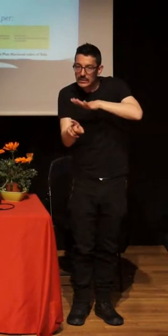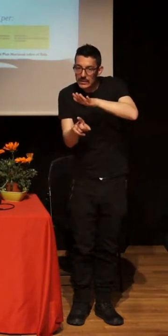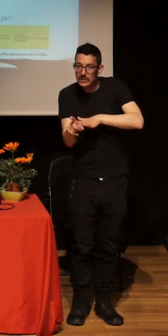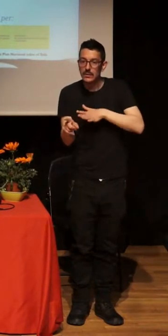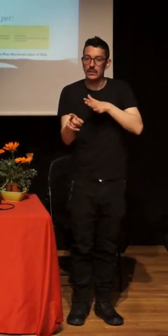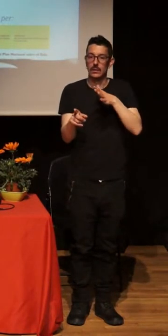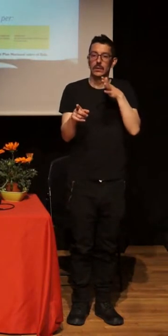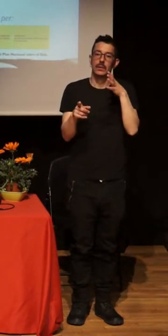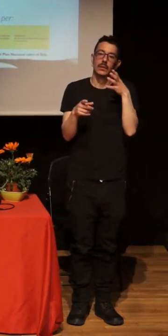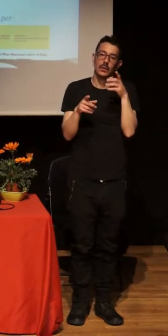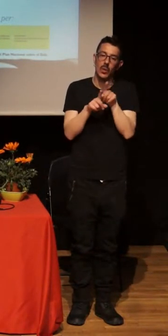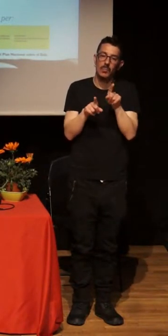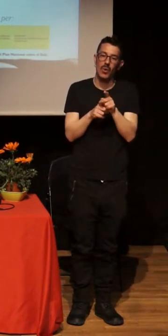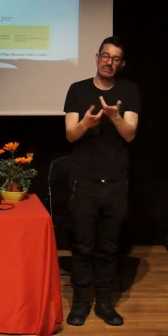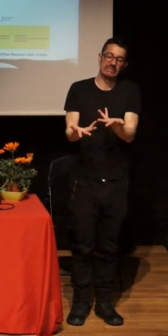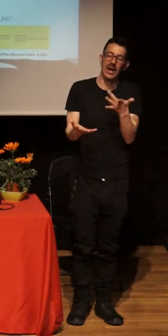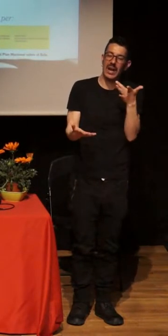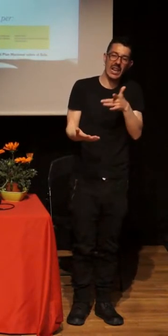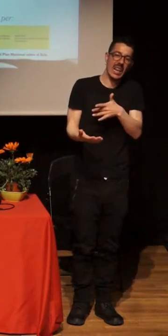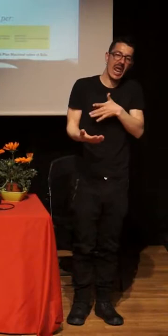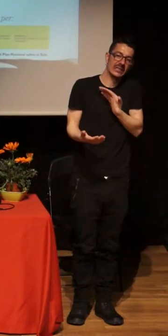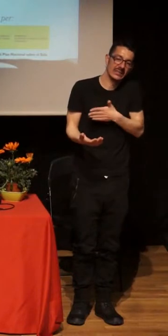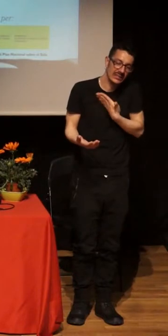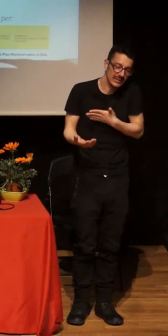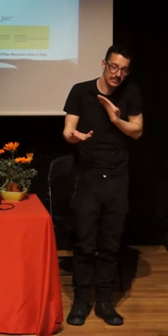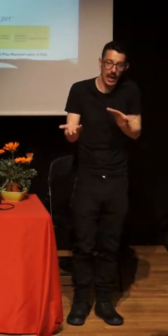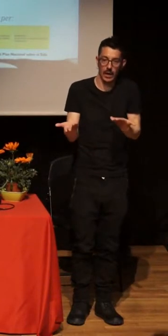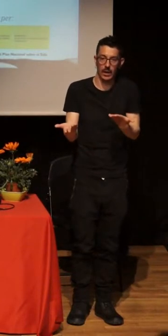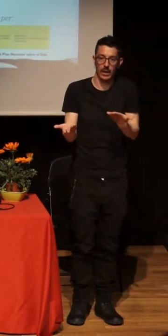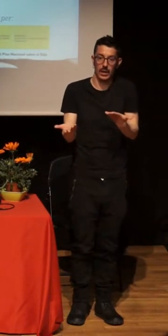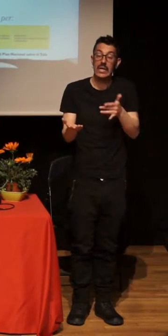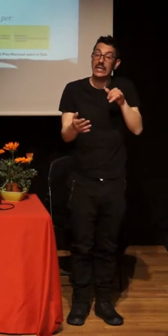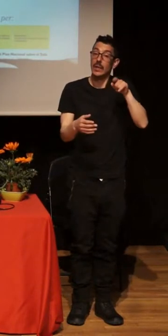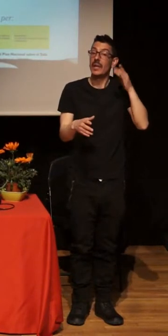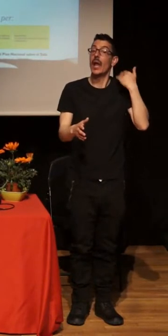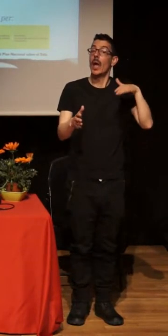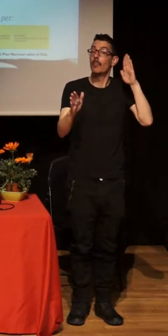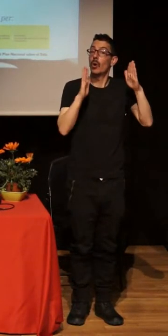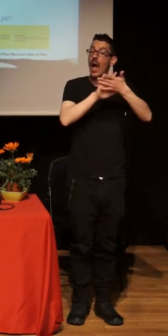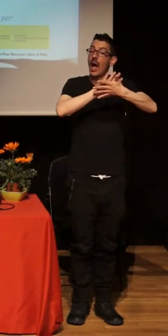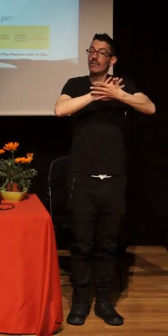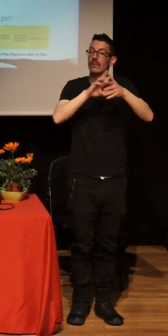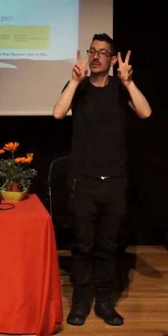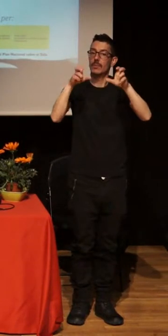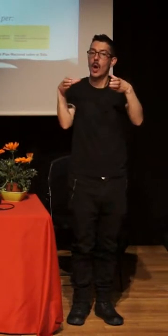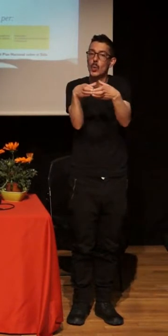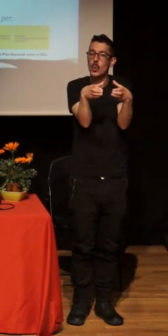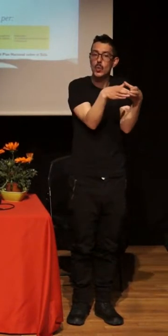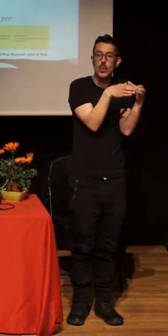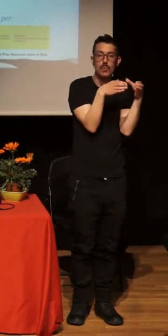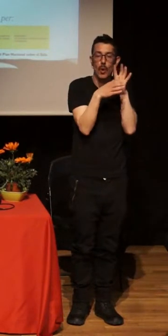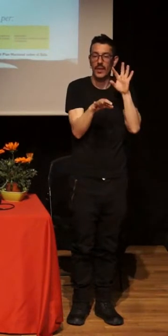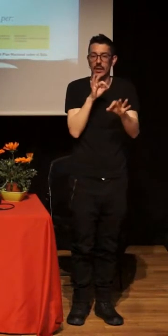se llamaban los grupos de riesgo, pues articulamos una respuesta que no importa qué hagas, quién seas,